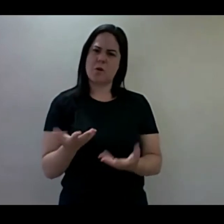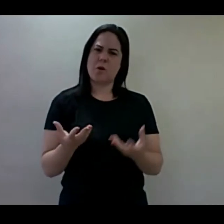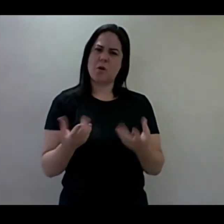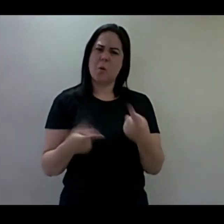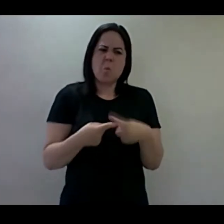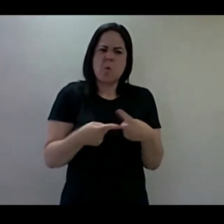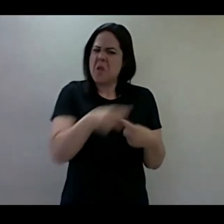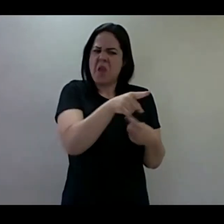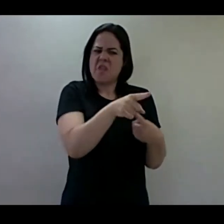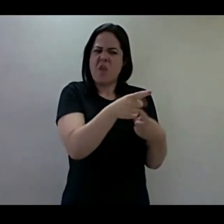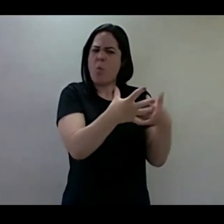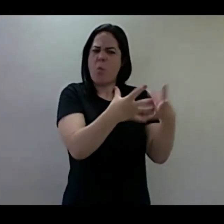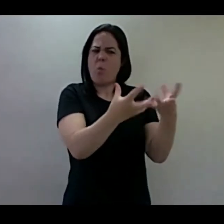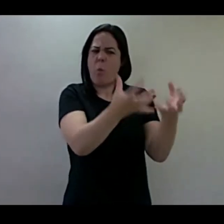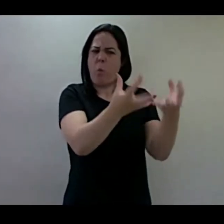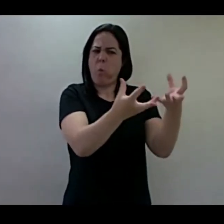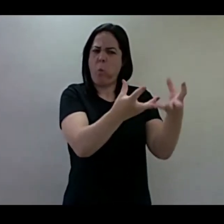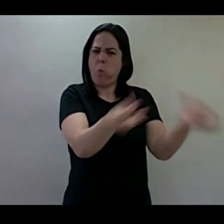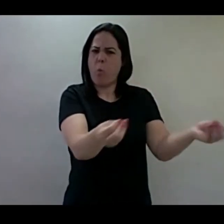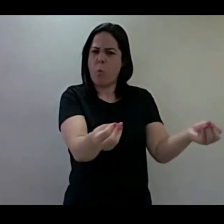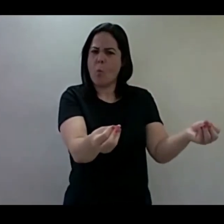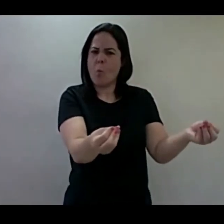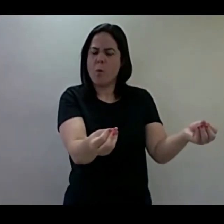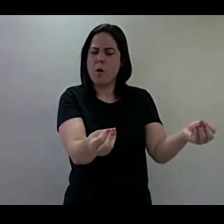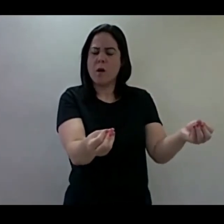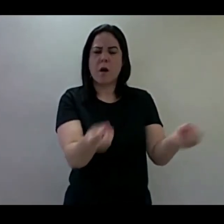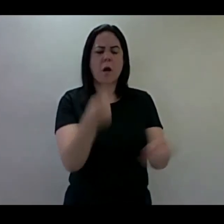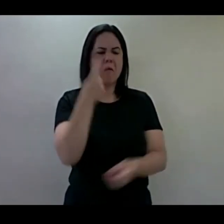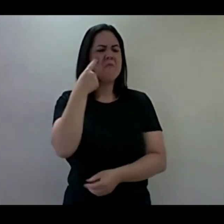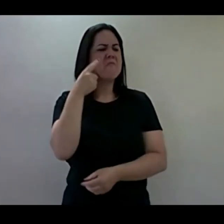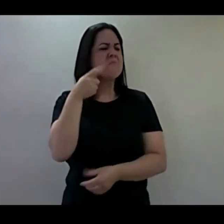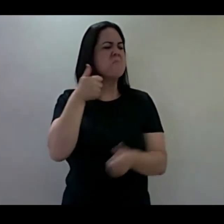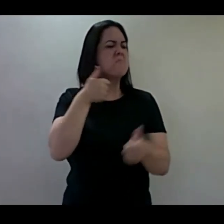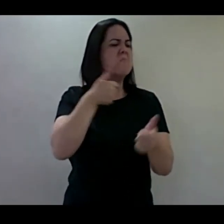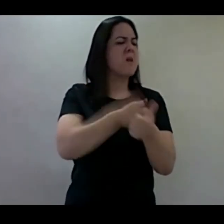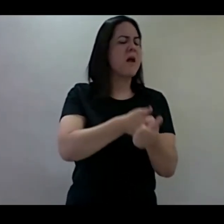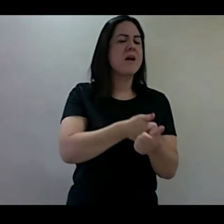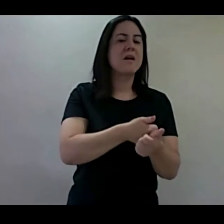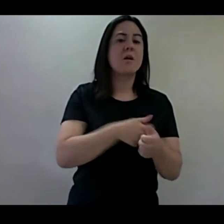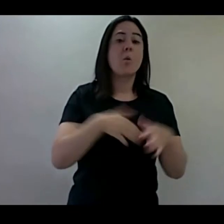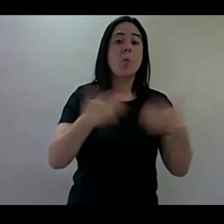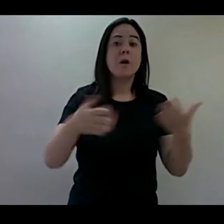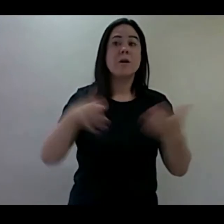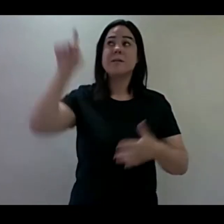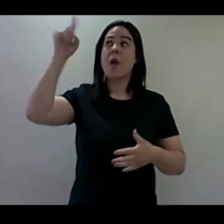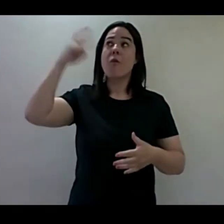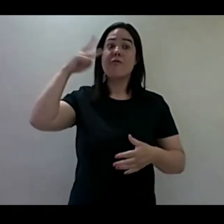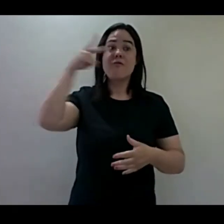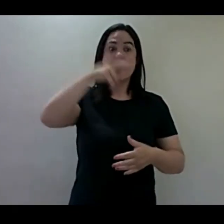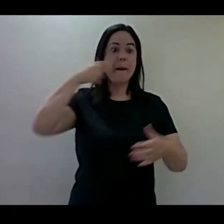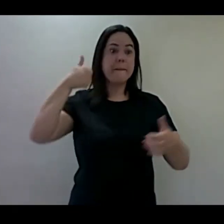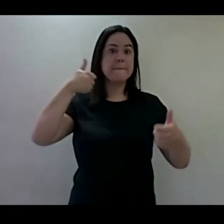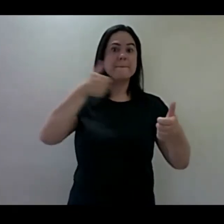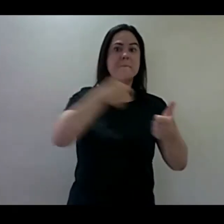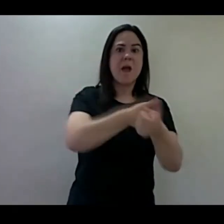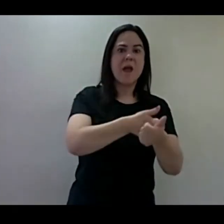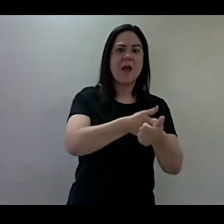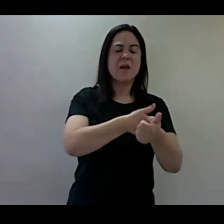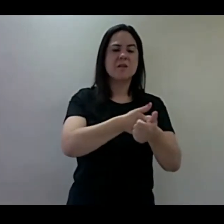Vou ouvir isso de perto. E quando o Senhor viu que ele se aproximava, no meio da sarça disse, Moisés,